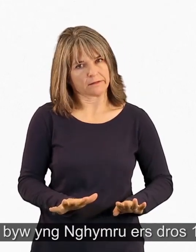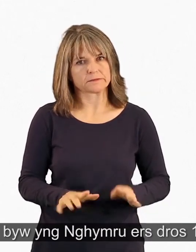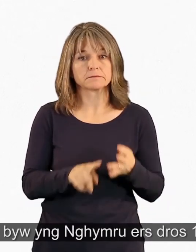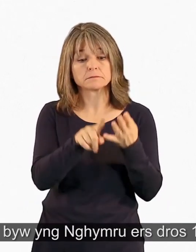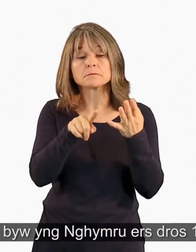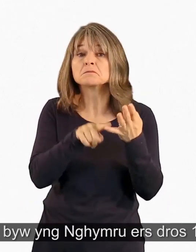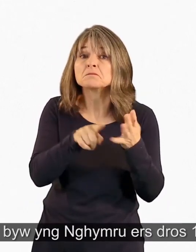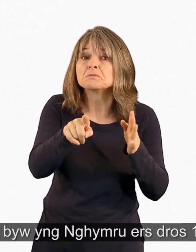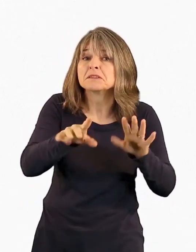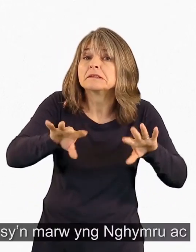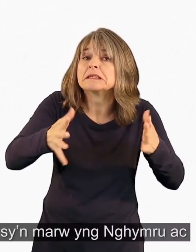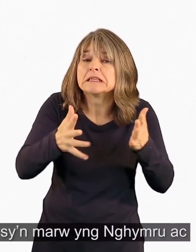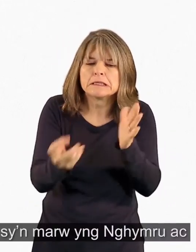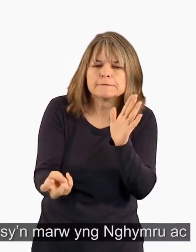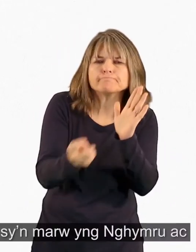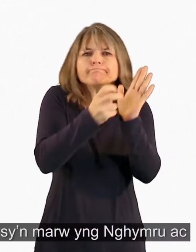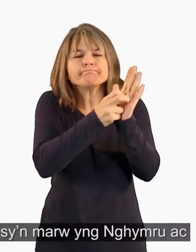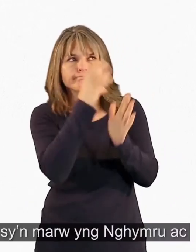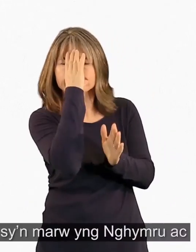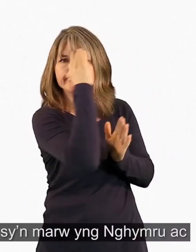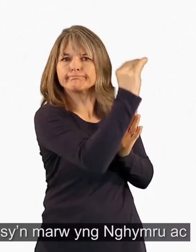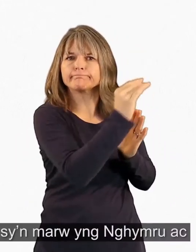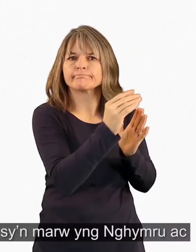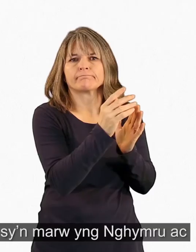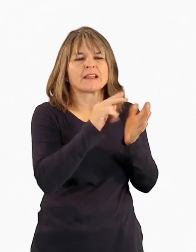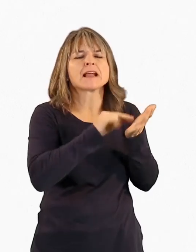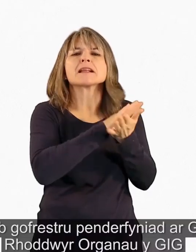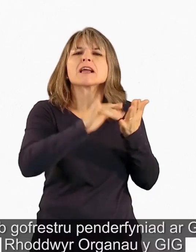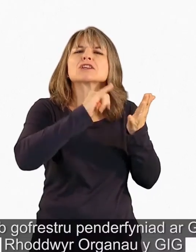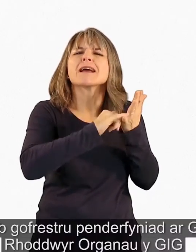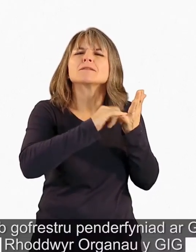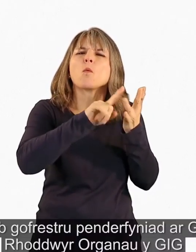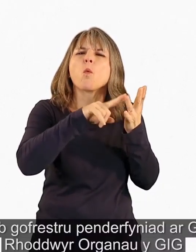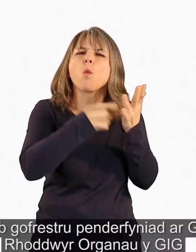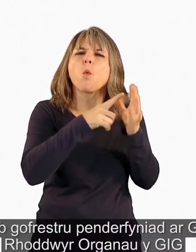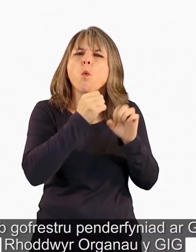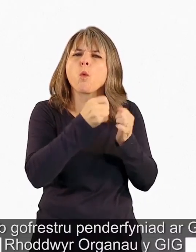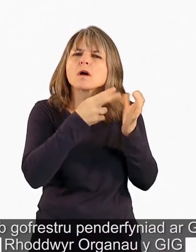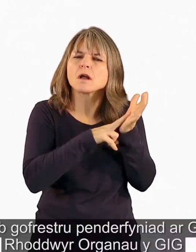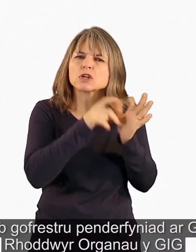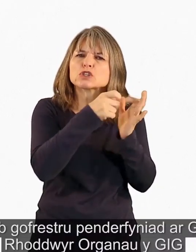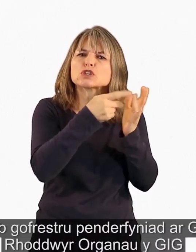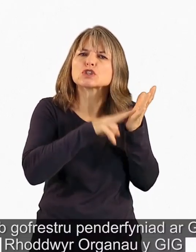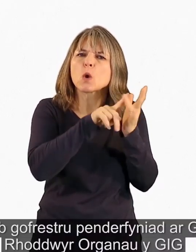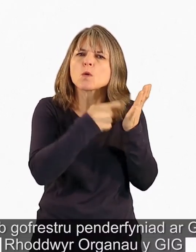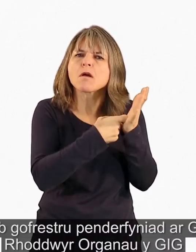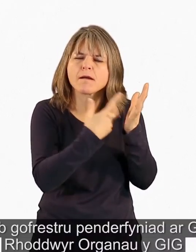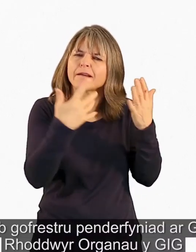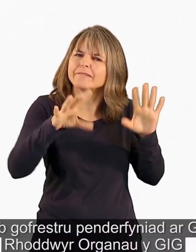sy'n marw yng Nghymru ac sydd heb gofrestru penderfyniad ar gofrestr rhoddwyr organau